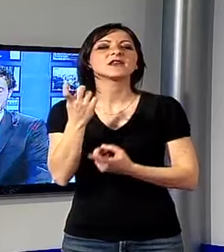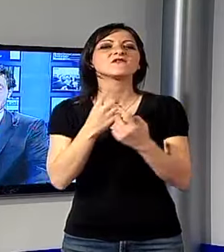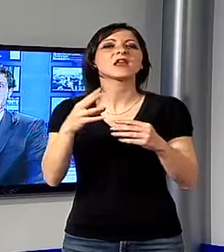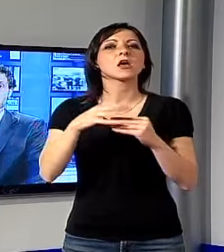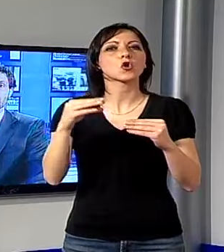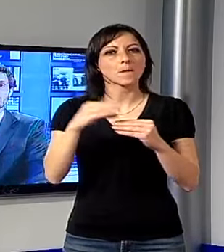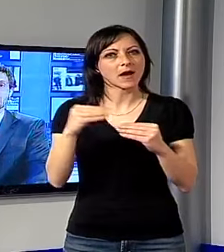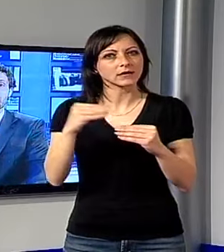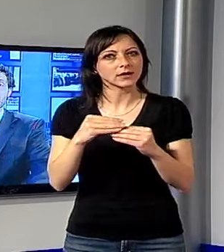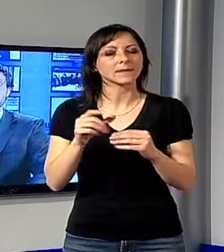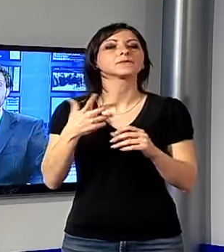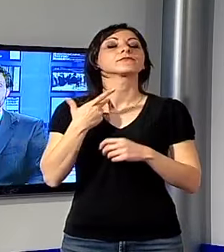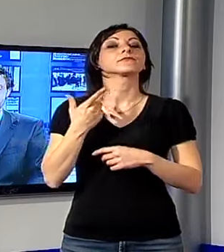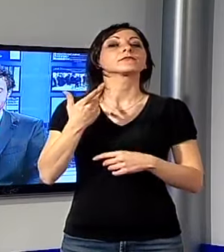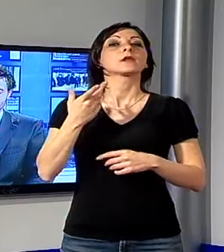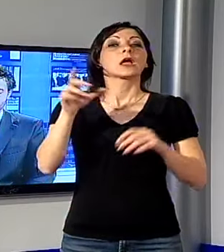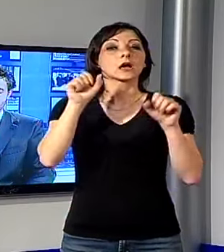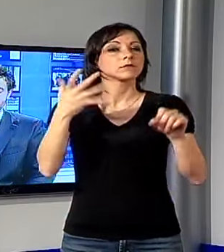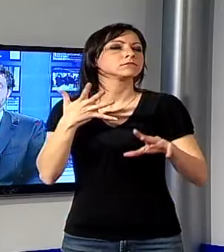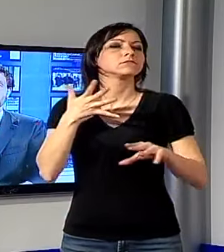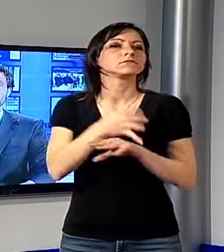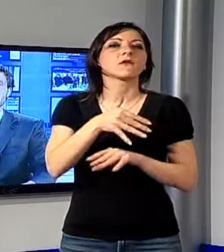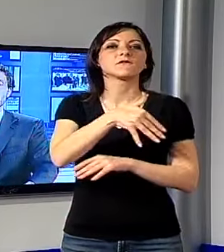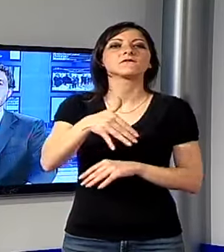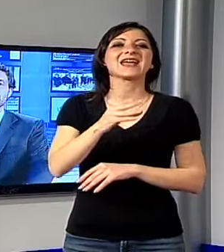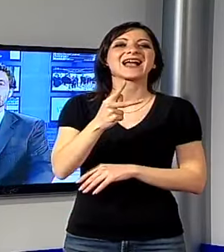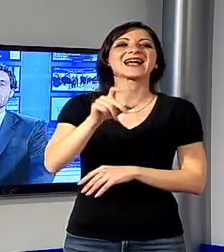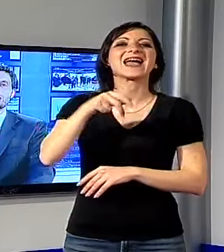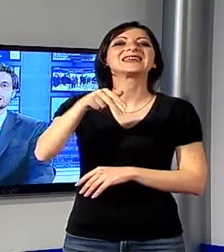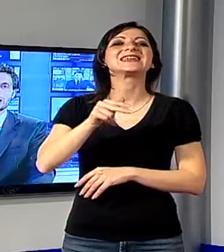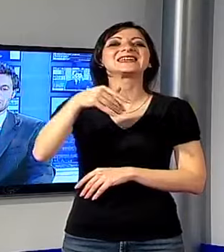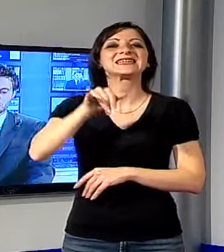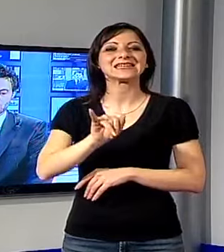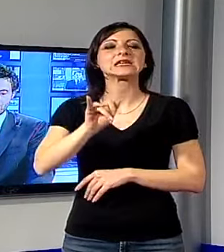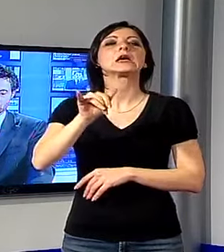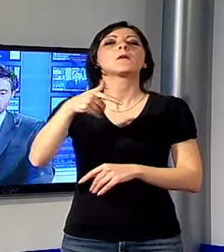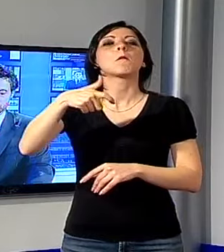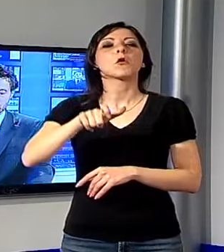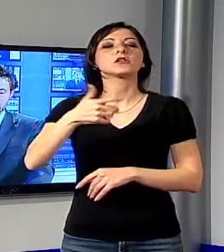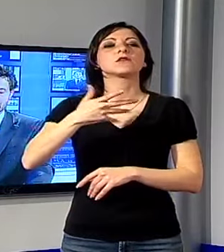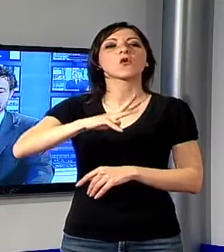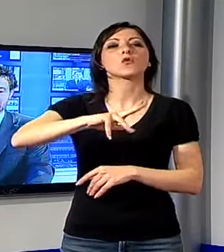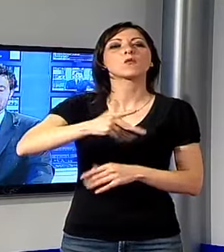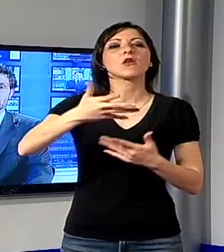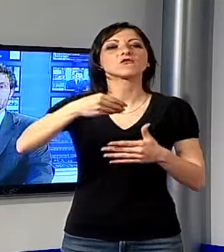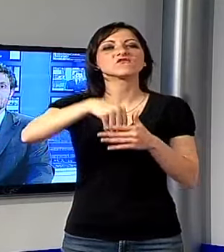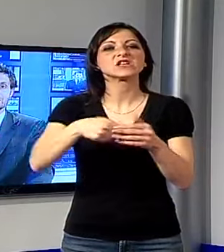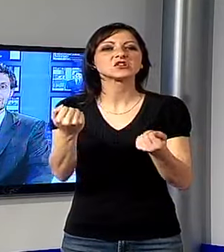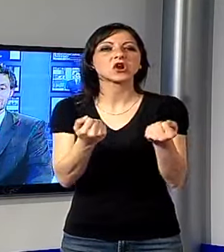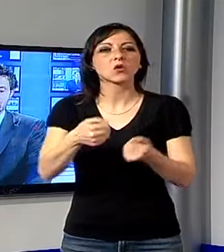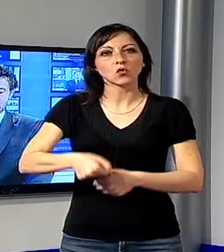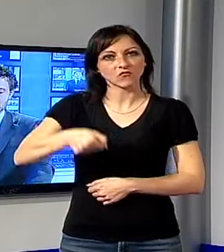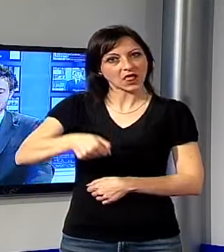Kennedy dove si era appena consumato il furto di alcune valigie all'interno di un'auto. I carabinieri si sono